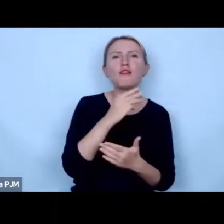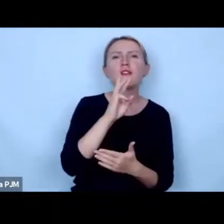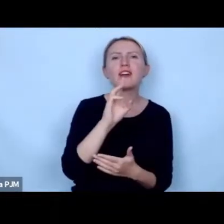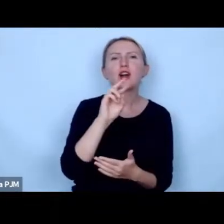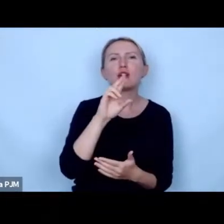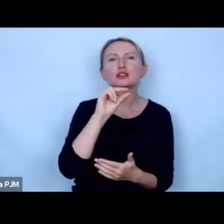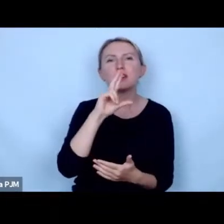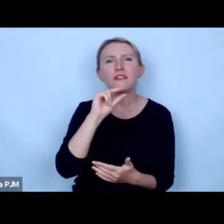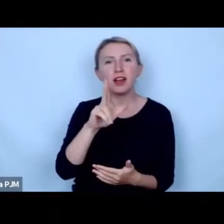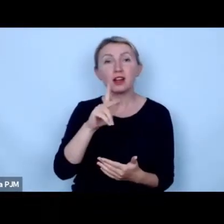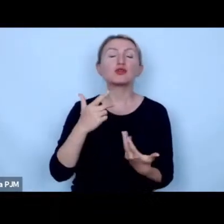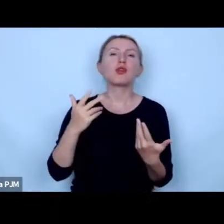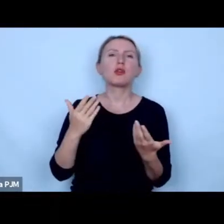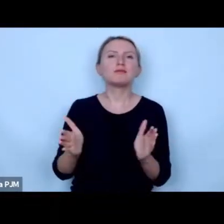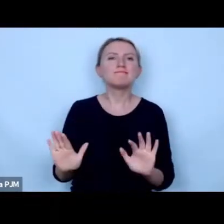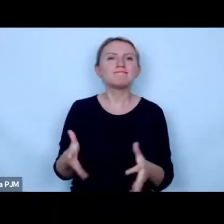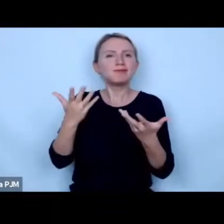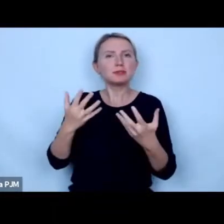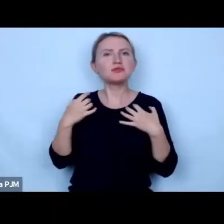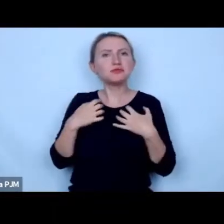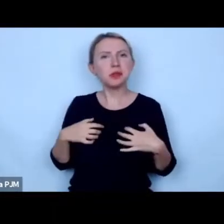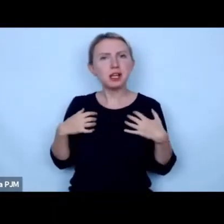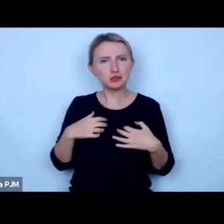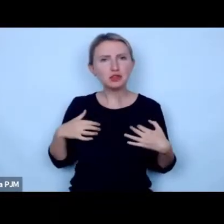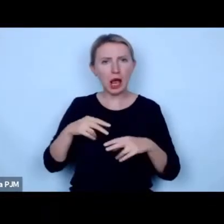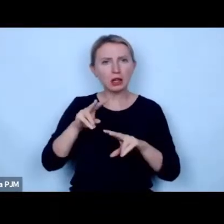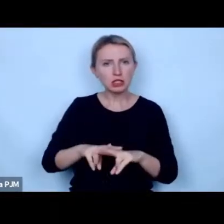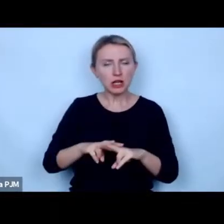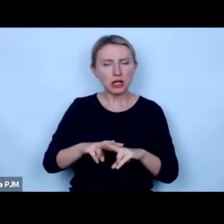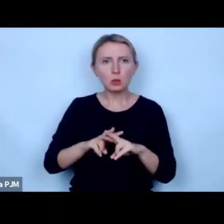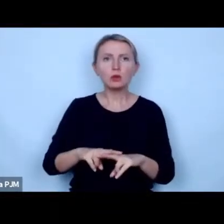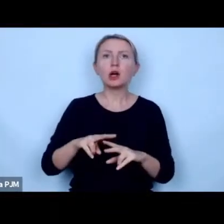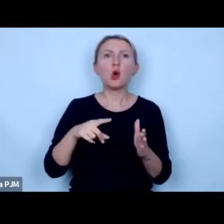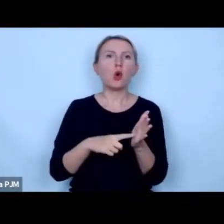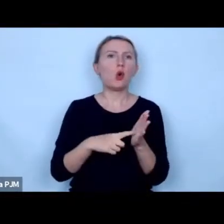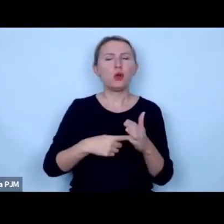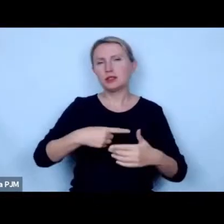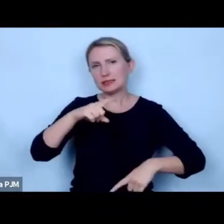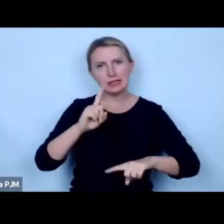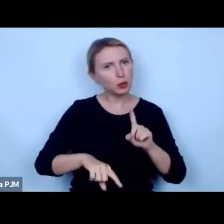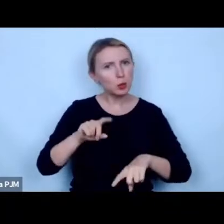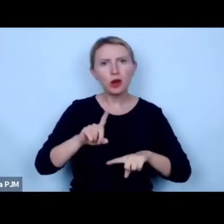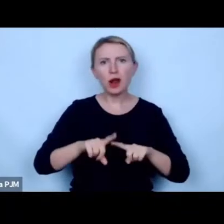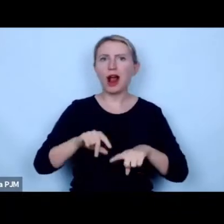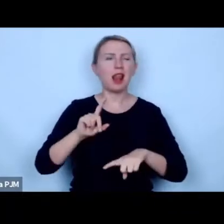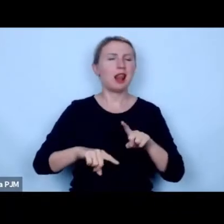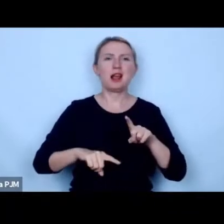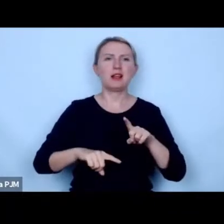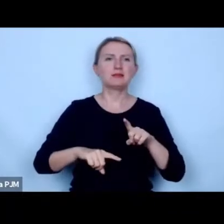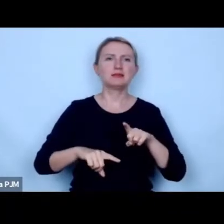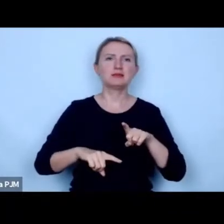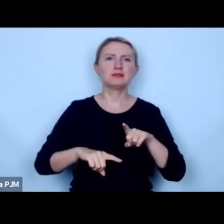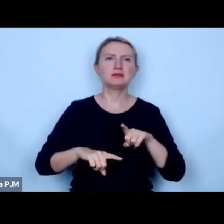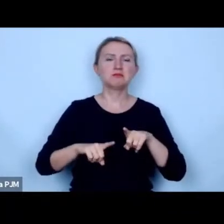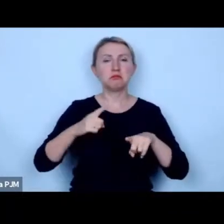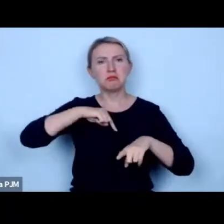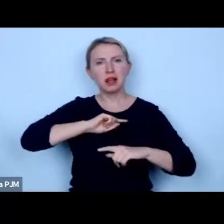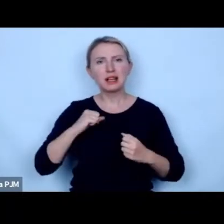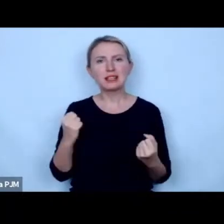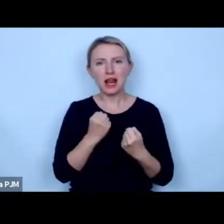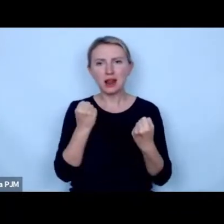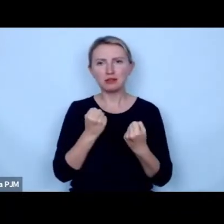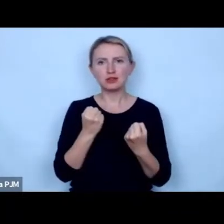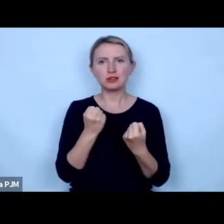organizacją prozwierzęcą więc wydaje mi się że jest to absolutnie naturalne że staramy się